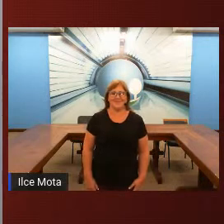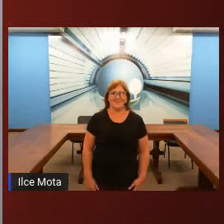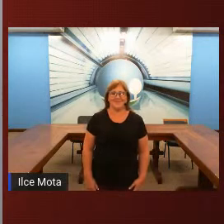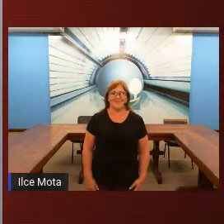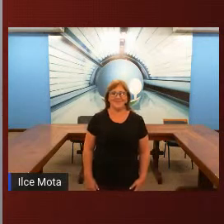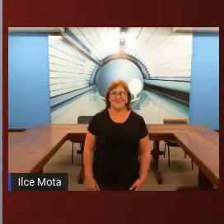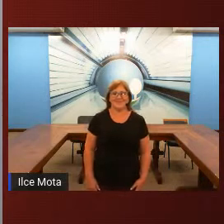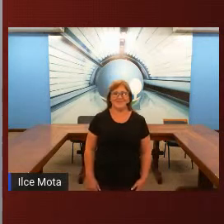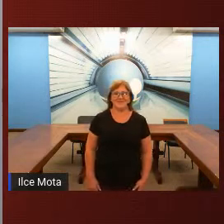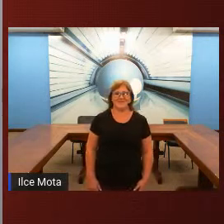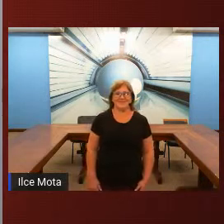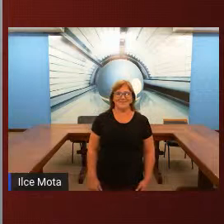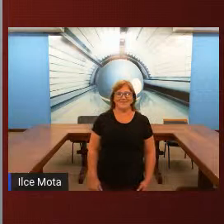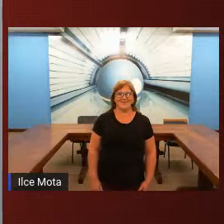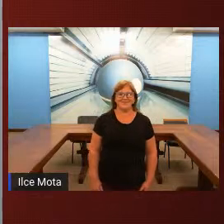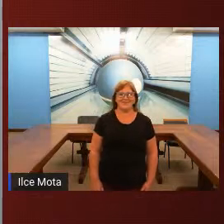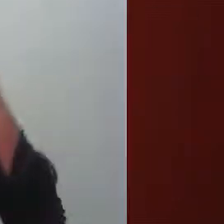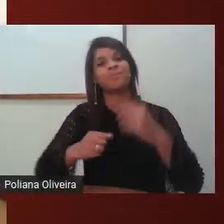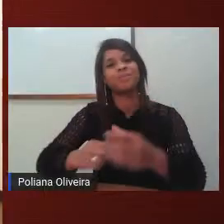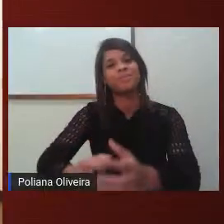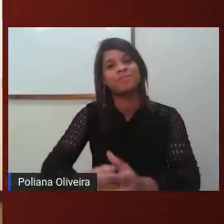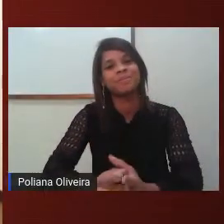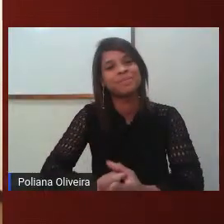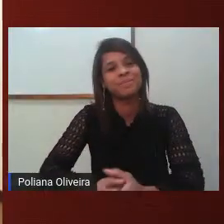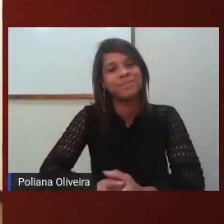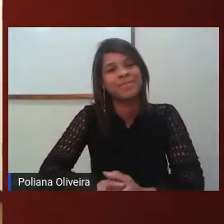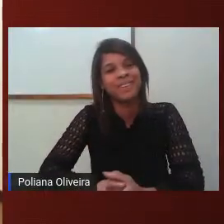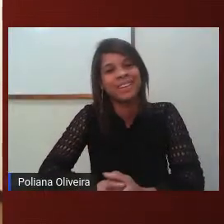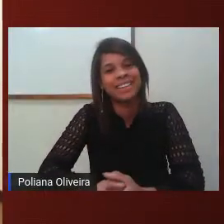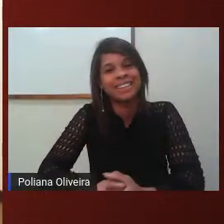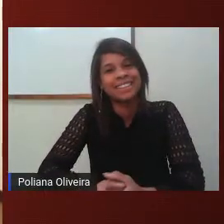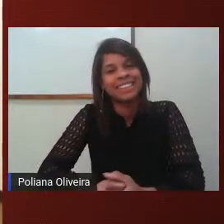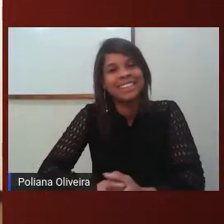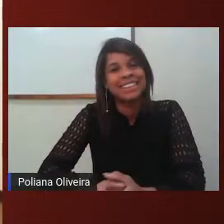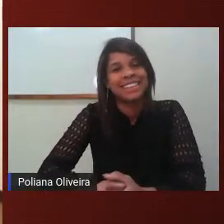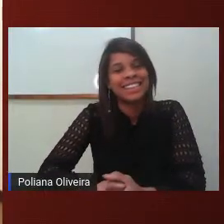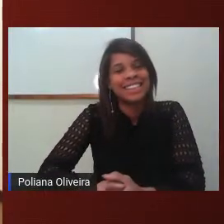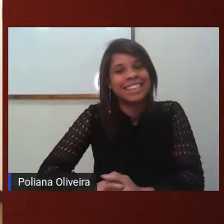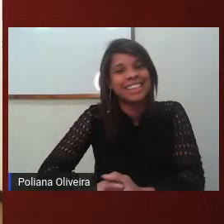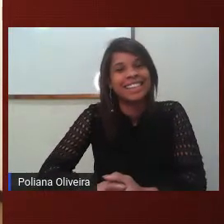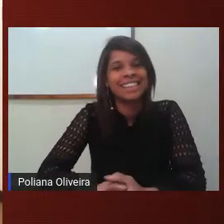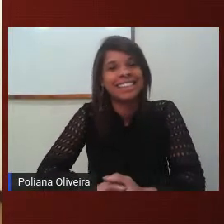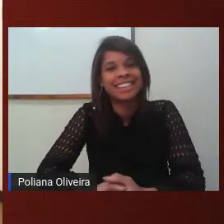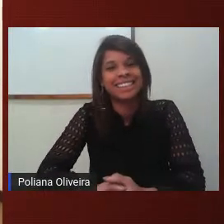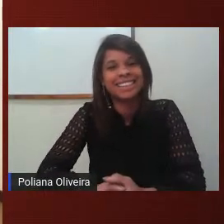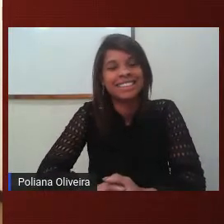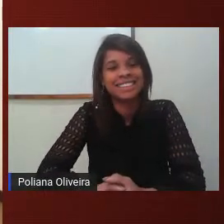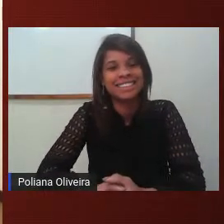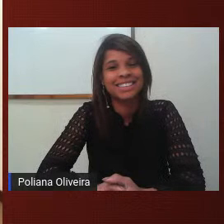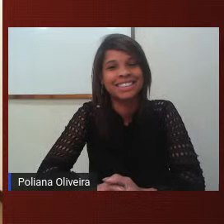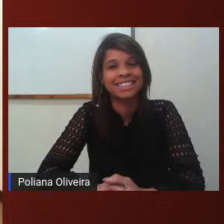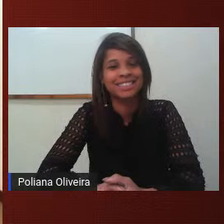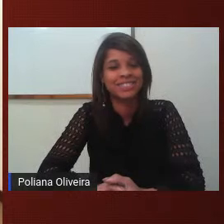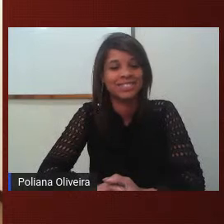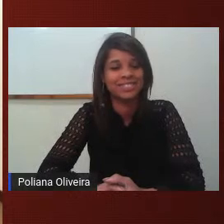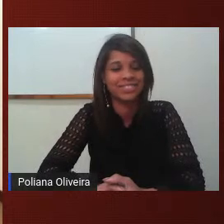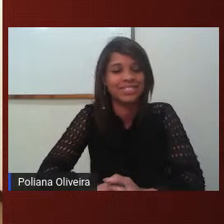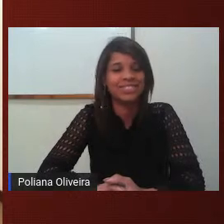fazer esse mini-curso? Show! Boa noite, Poliana. Boa noite, pessoal. É com muita alegria que a gente deixou esse curso.